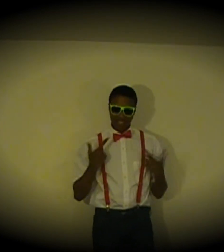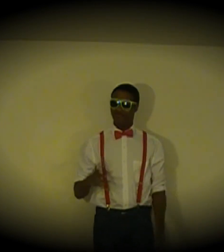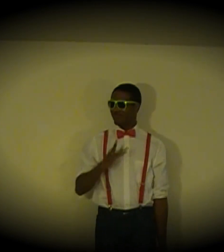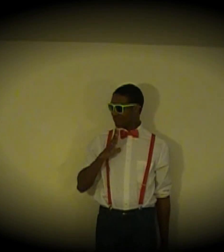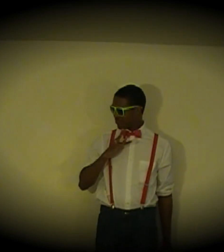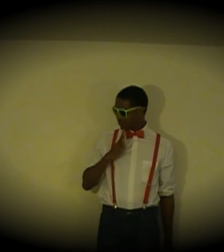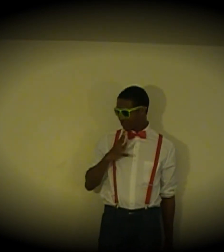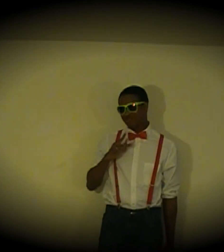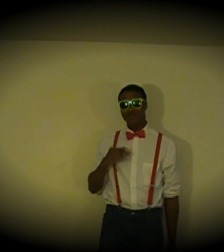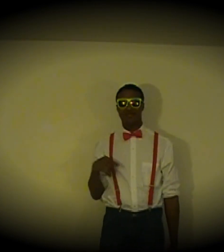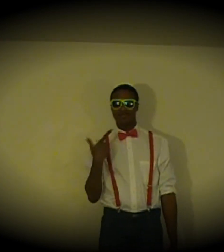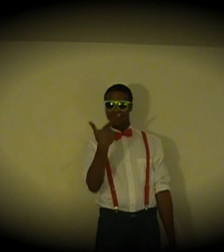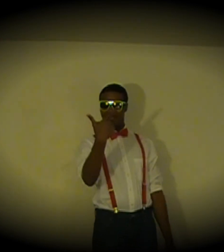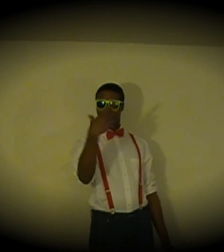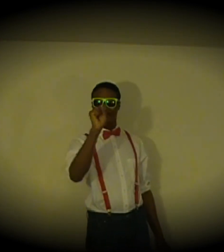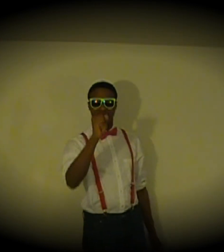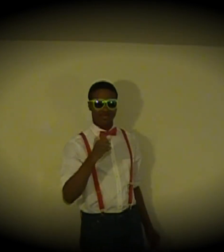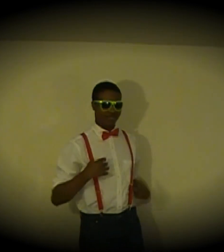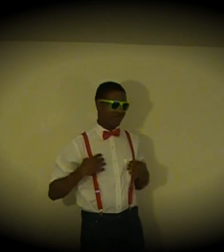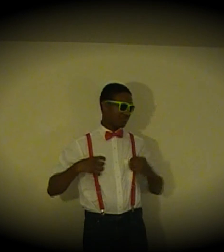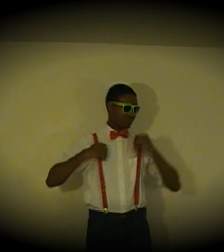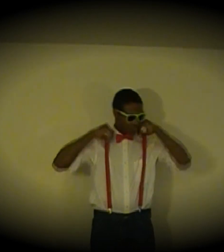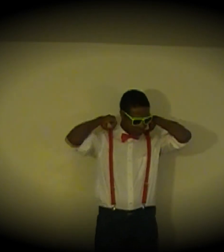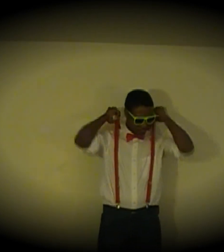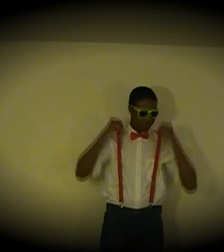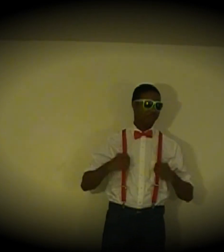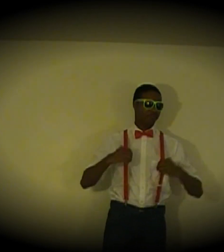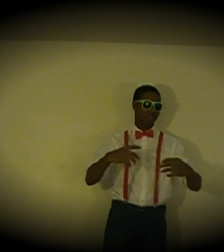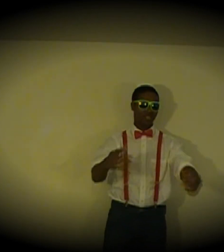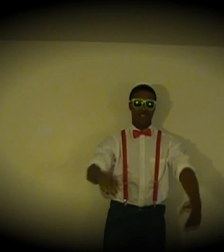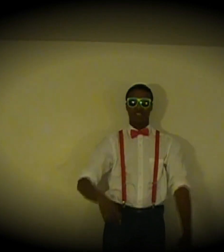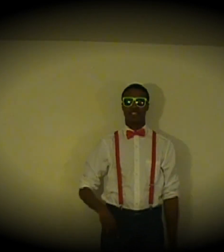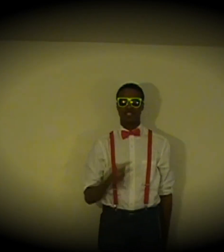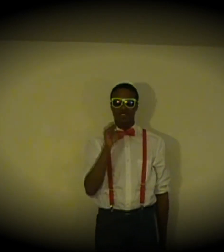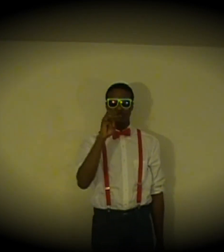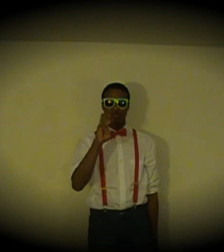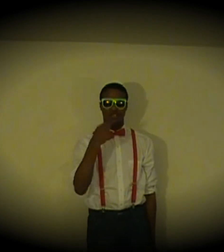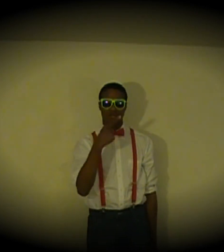강남스타일 오빤 오빤 오빤 오빤 오빤 강남스타일